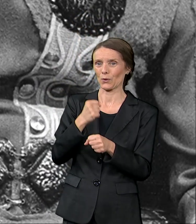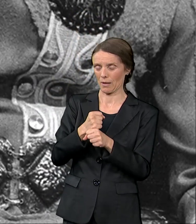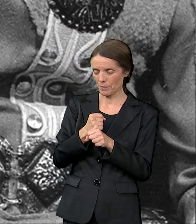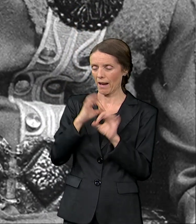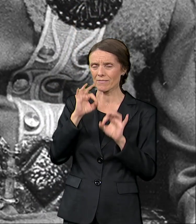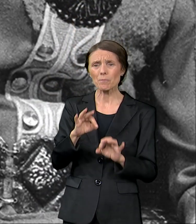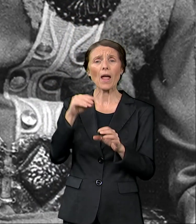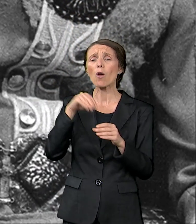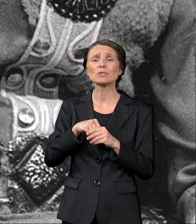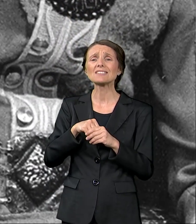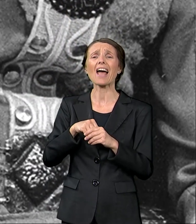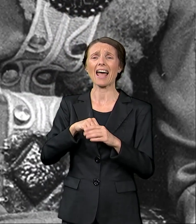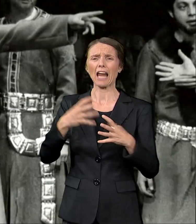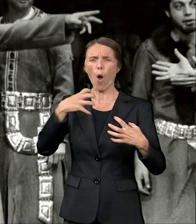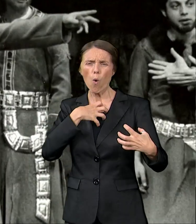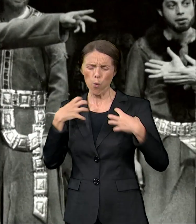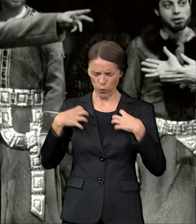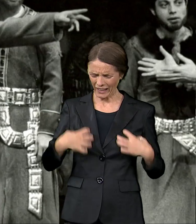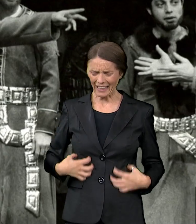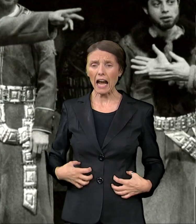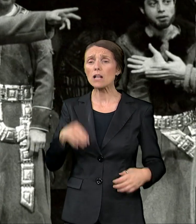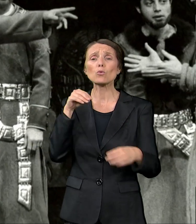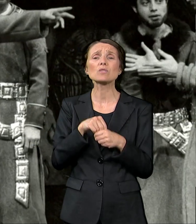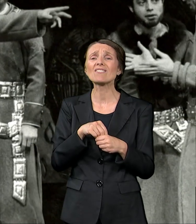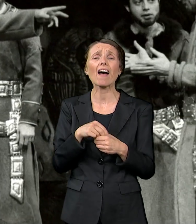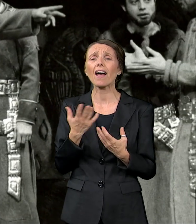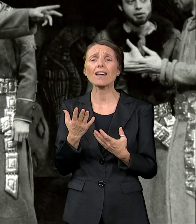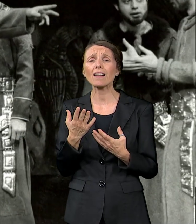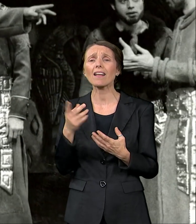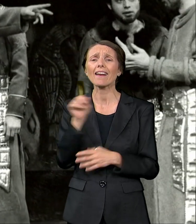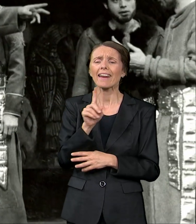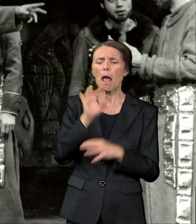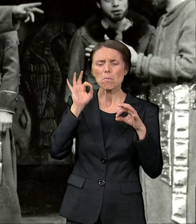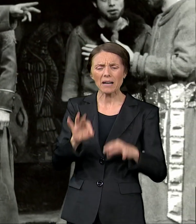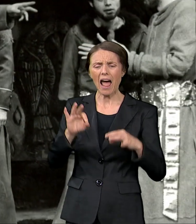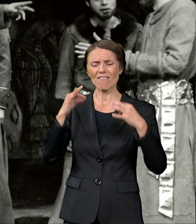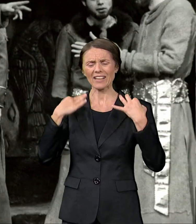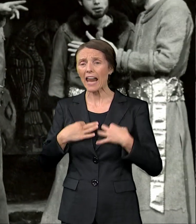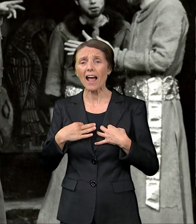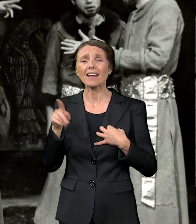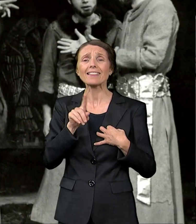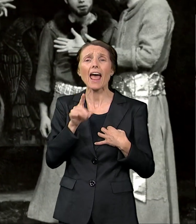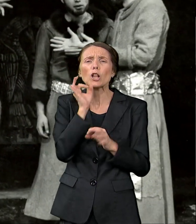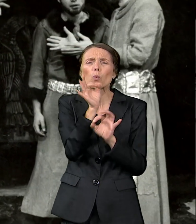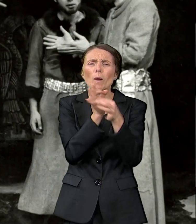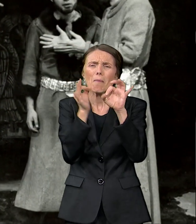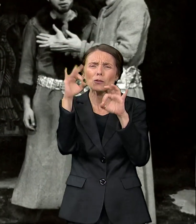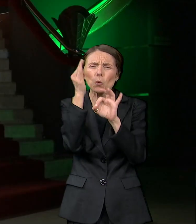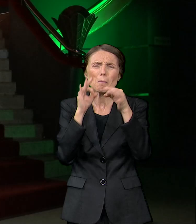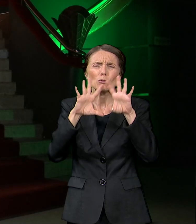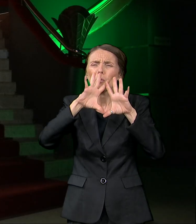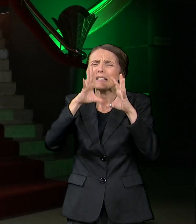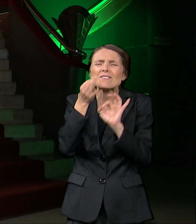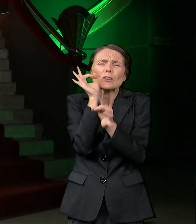razne vrste i boje dugmića. Umesto nakita, umesto perli, umesto